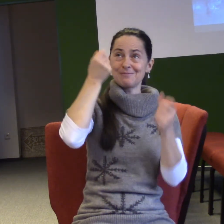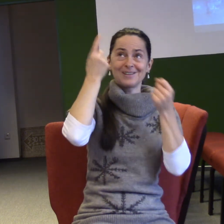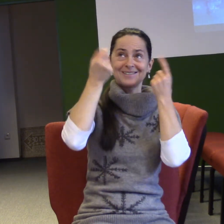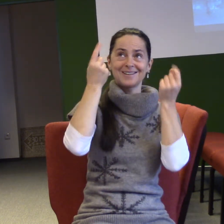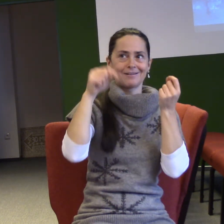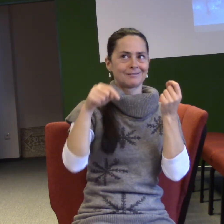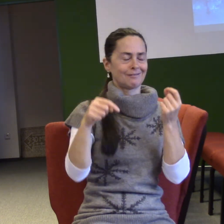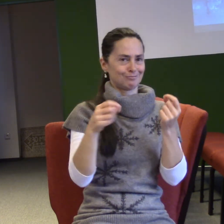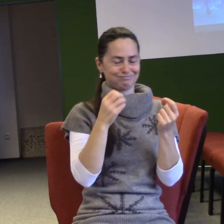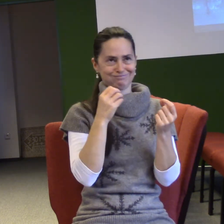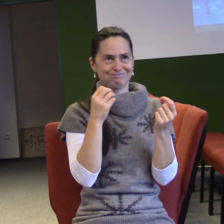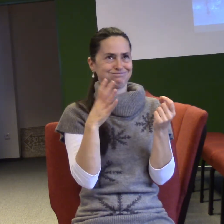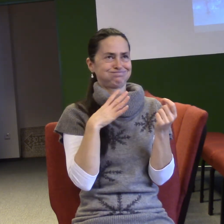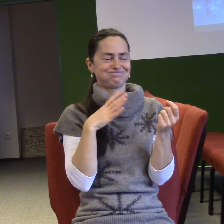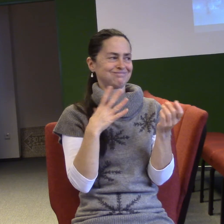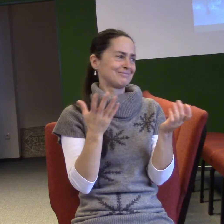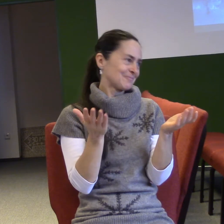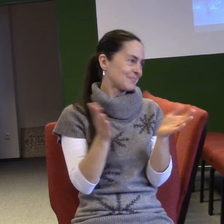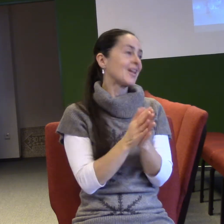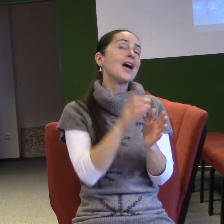To, co pán Bůh chce dělat, nám někdy nahání kůže.